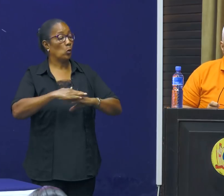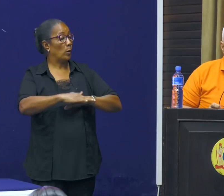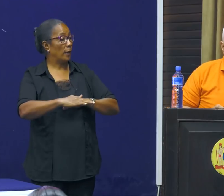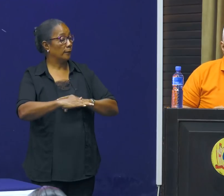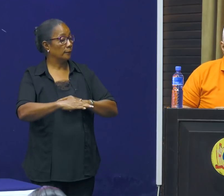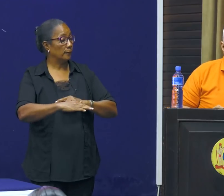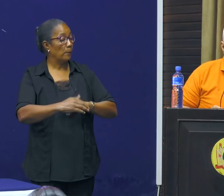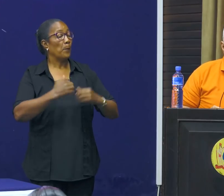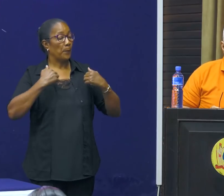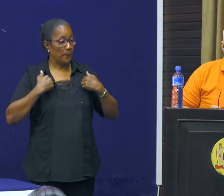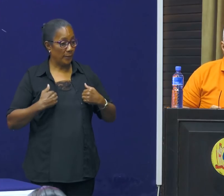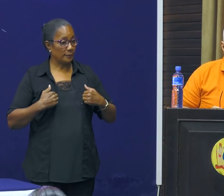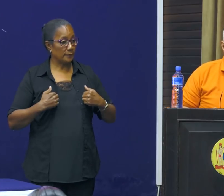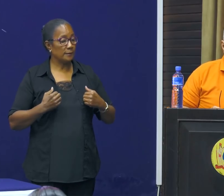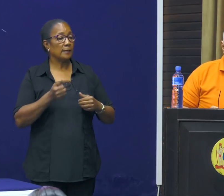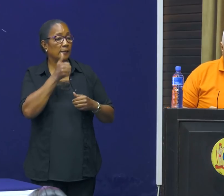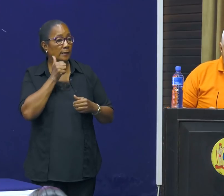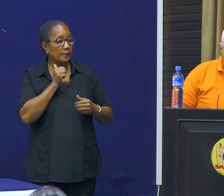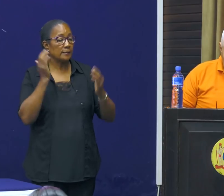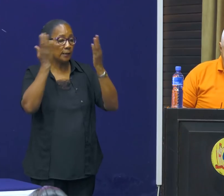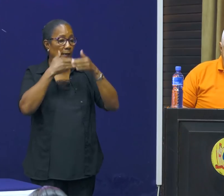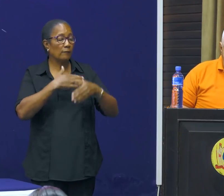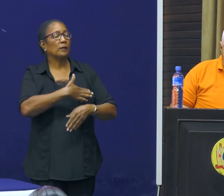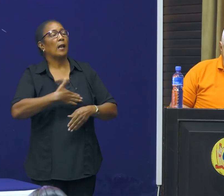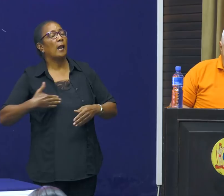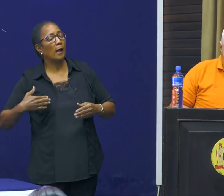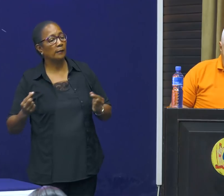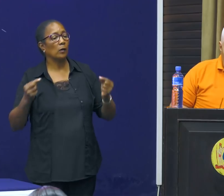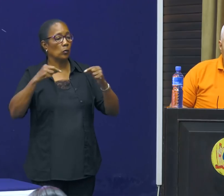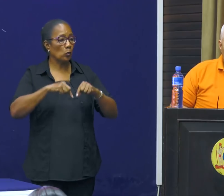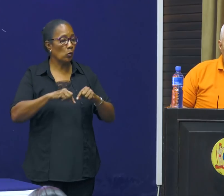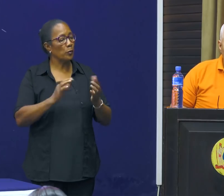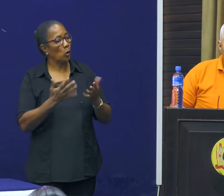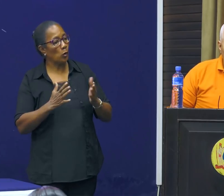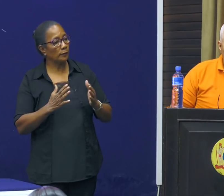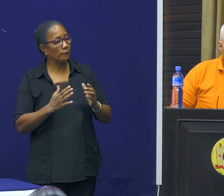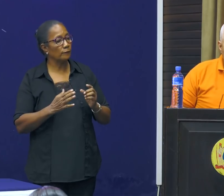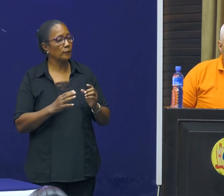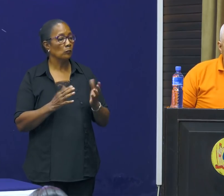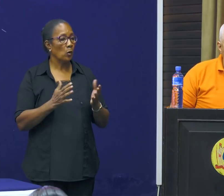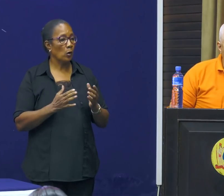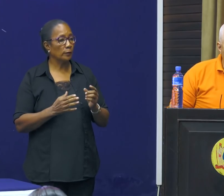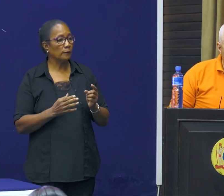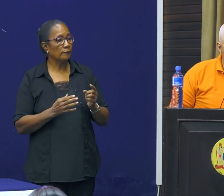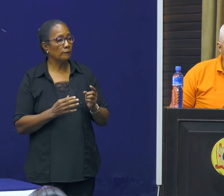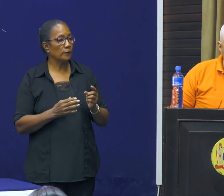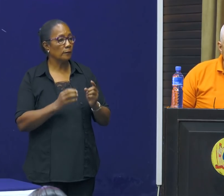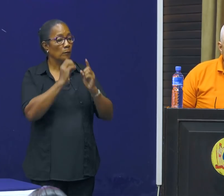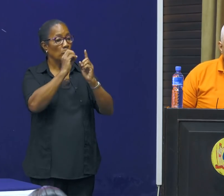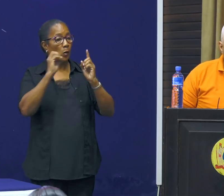En de mensen zijn dus gisteravond laat aangekomen. Het zijn ongeveer, niet ongeveer, het zijn 101